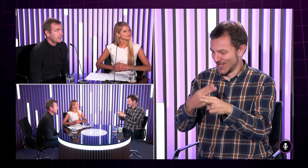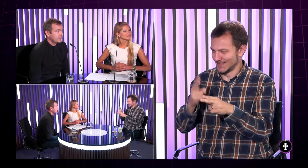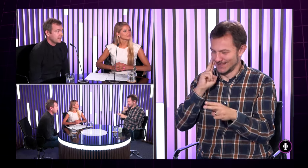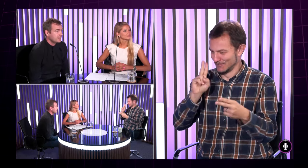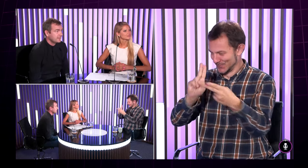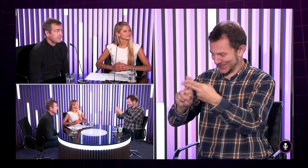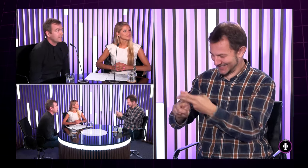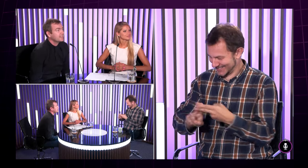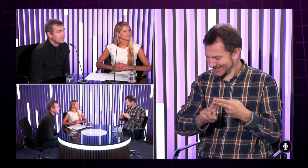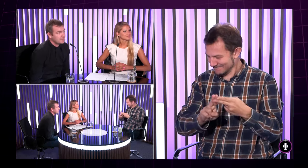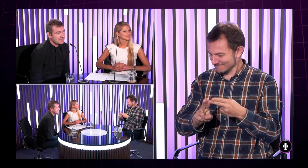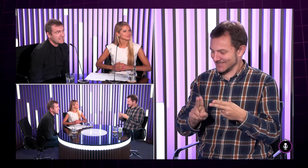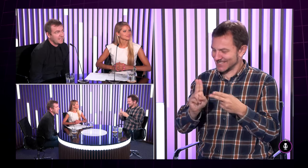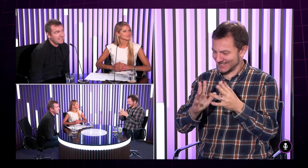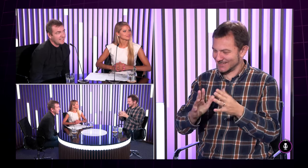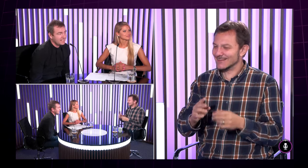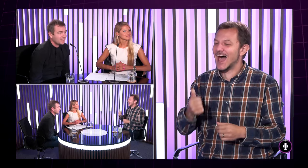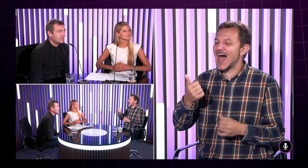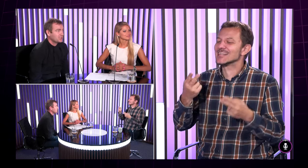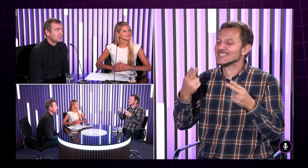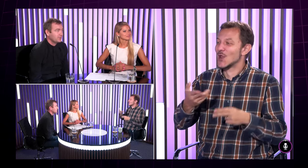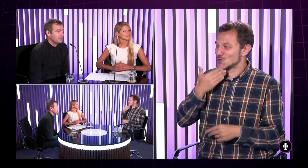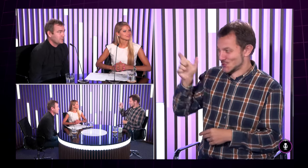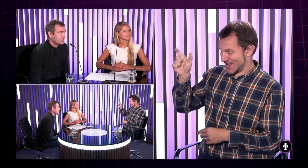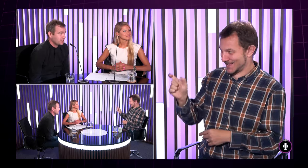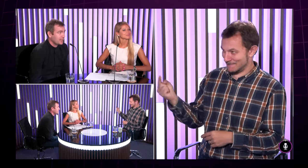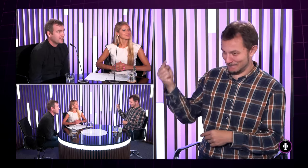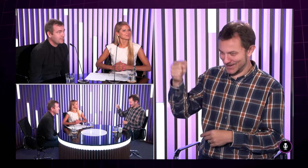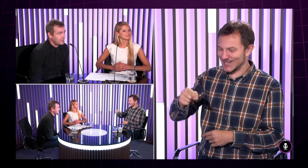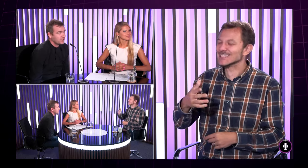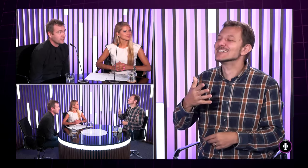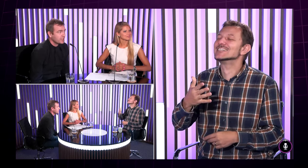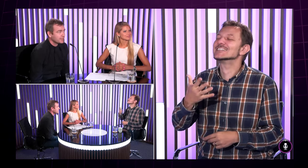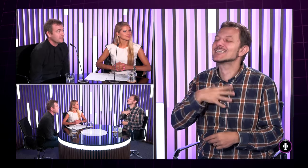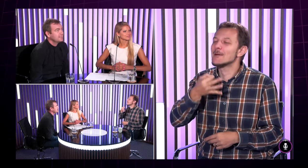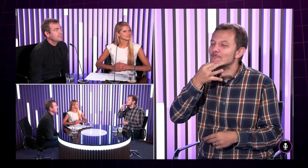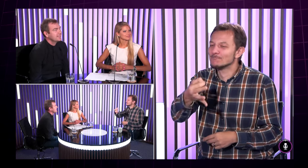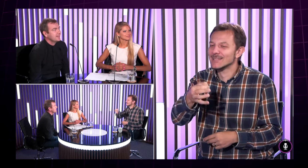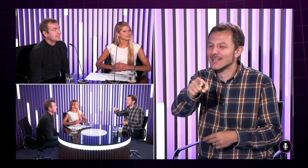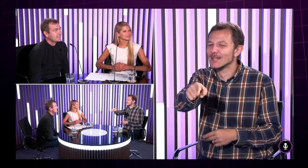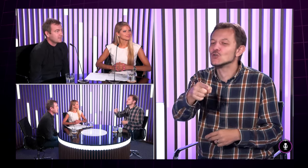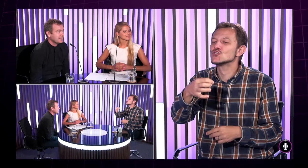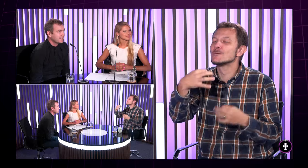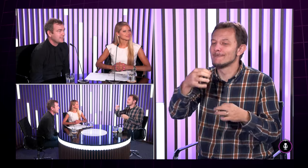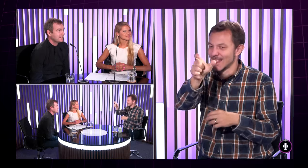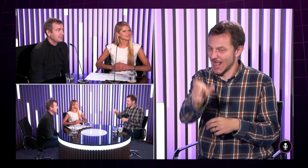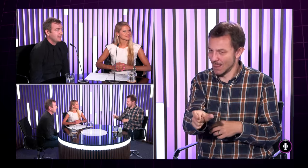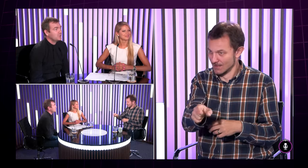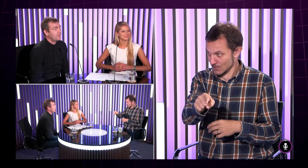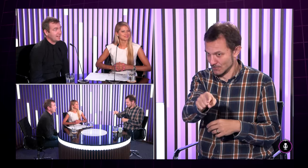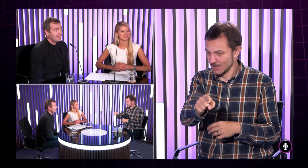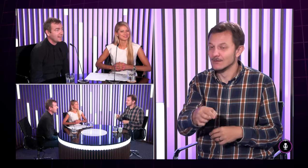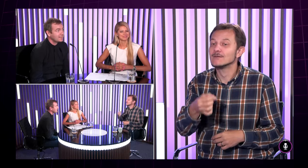ja som bol v štáte, kde sme sa stretli takéto štyri rozdielne štáty a prišiel tam Čech a chcel sa spýtať